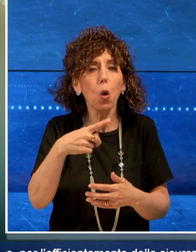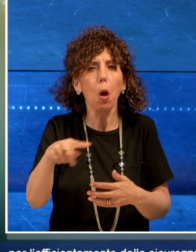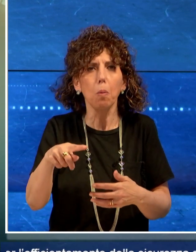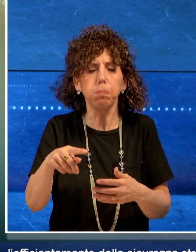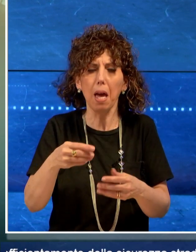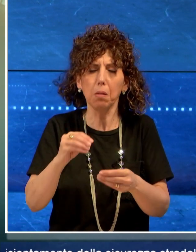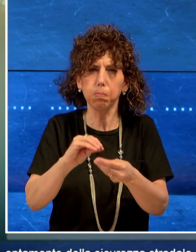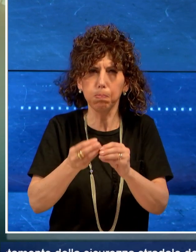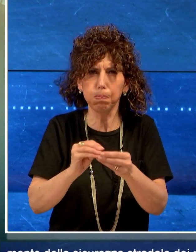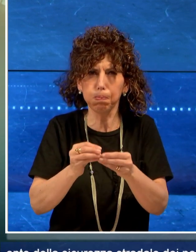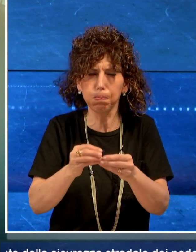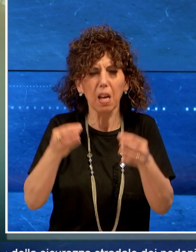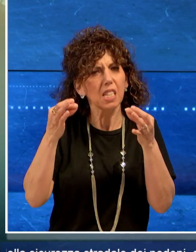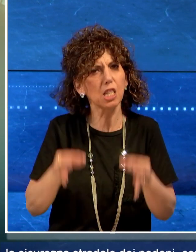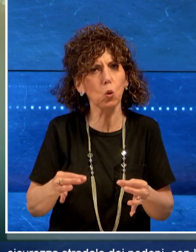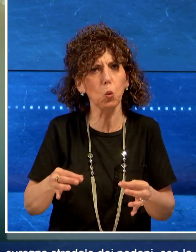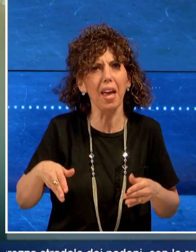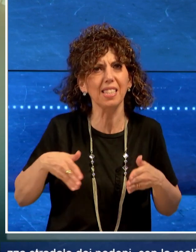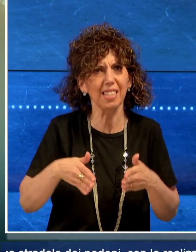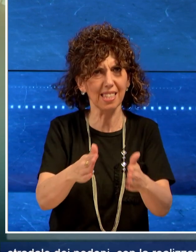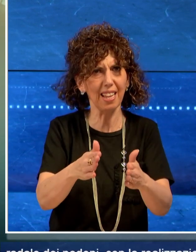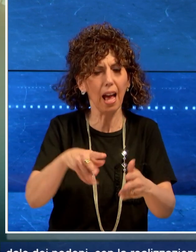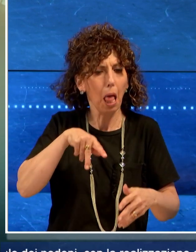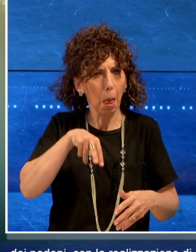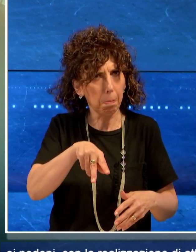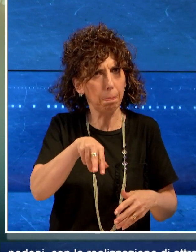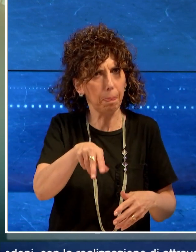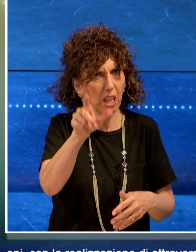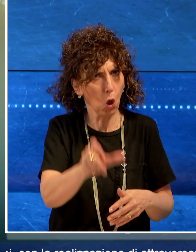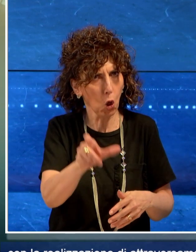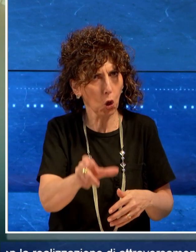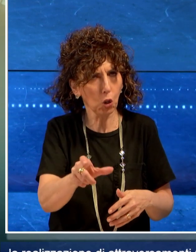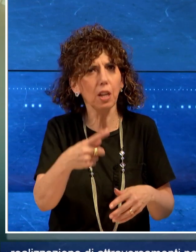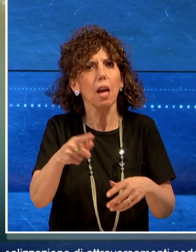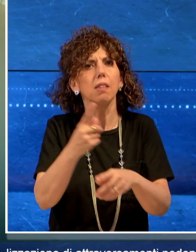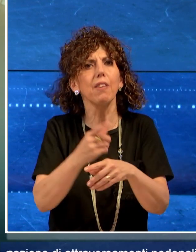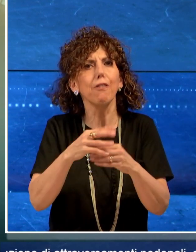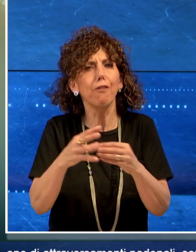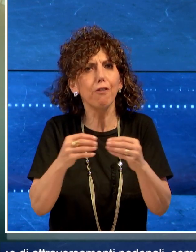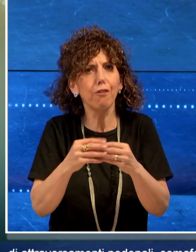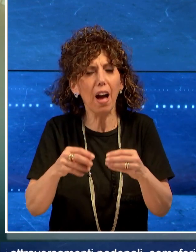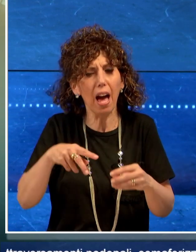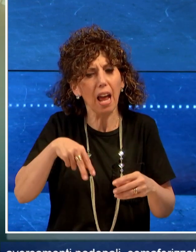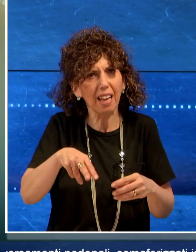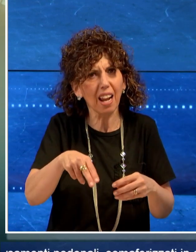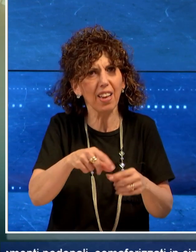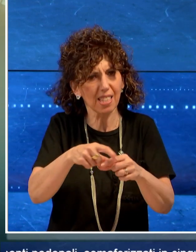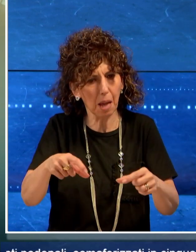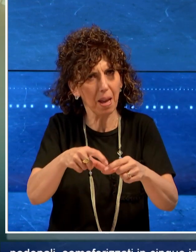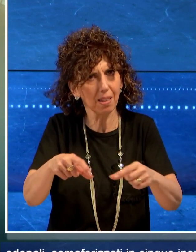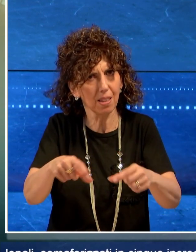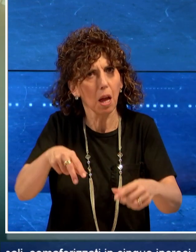'efficientamento della sicurezza stradale dei pedoni con la realizzazione di attraversamenti